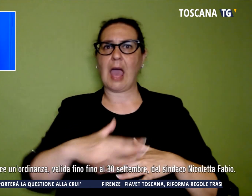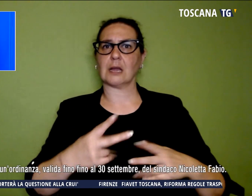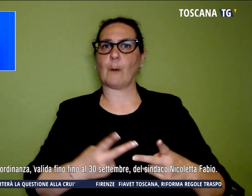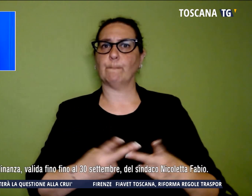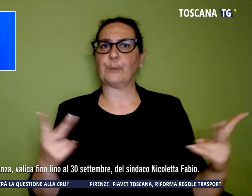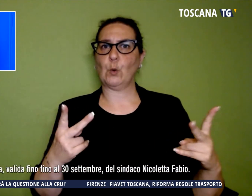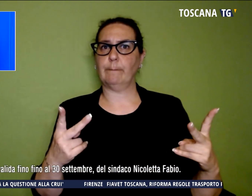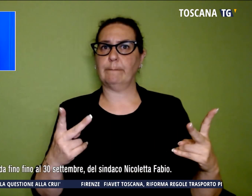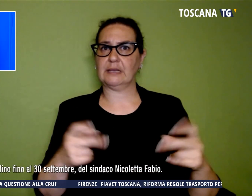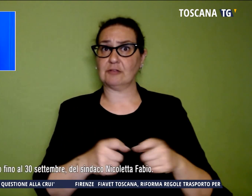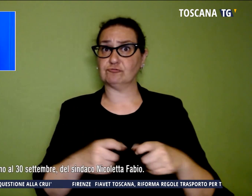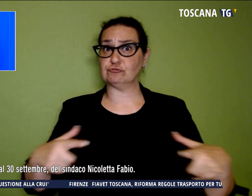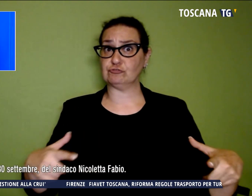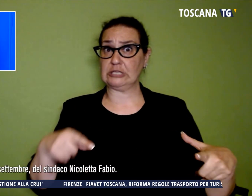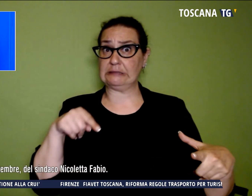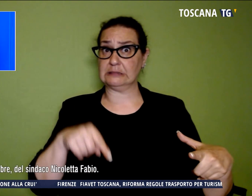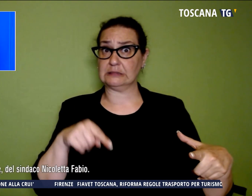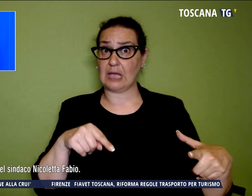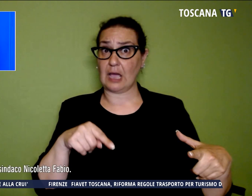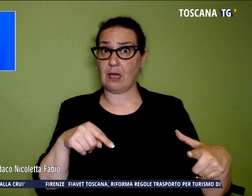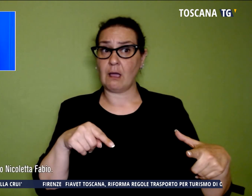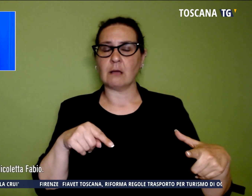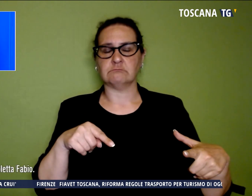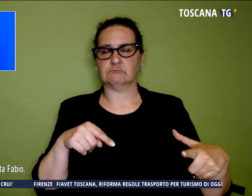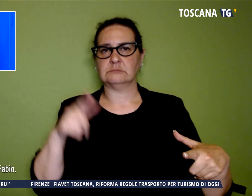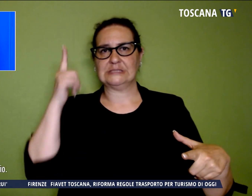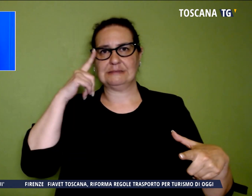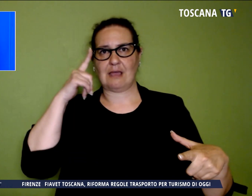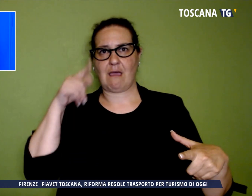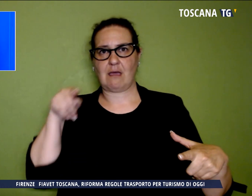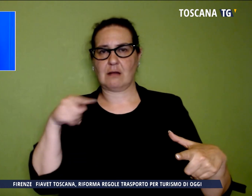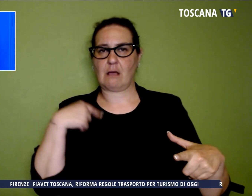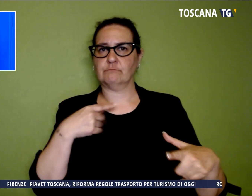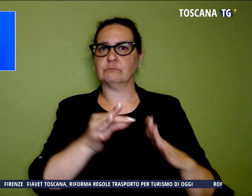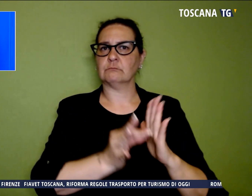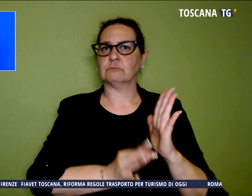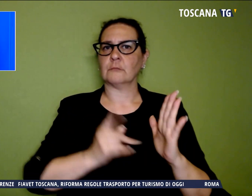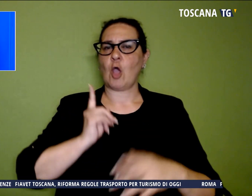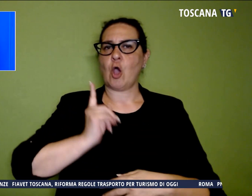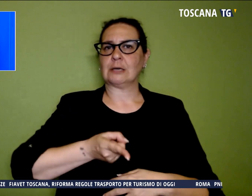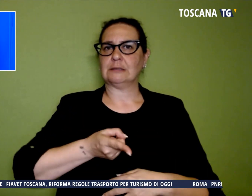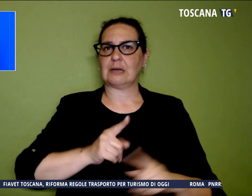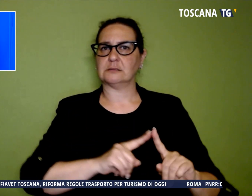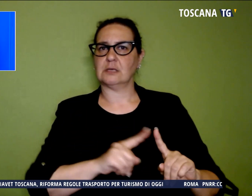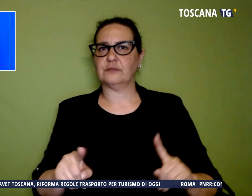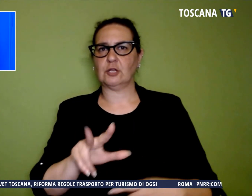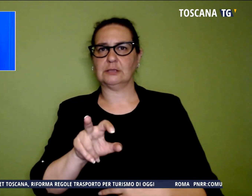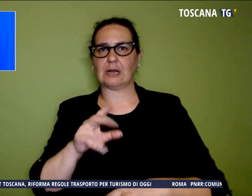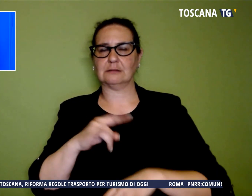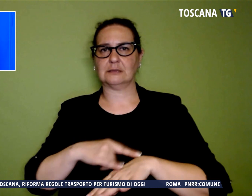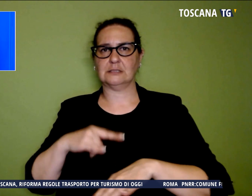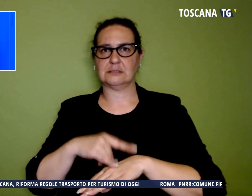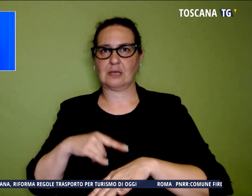scopo a Siena. Lo stabilisce un'ordinanza, valida fino al 30 settembre, del